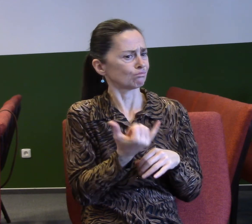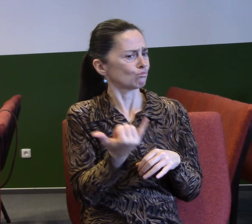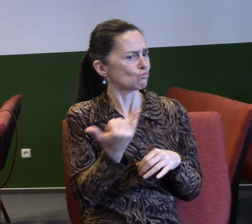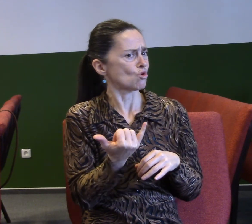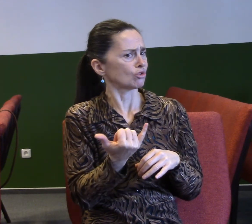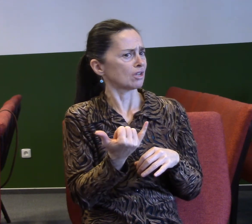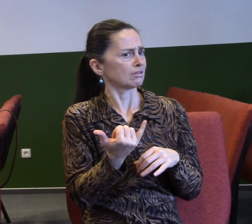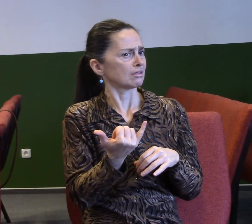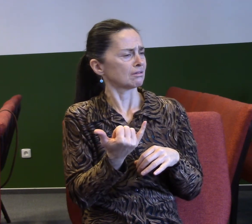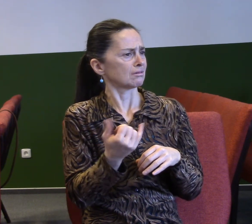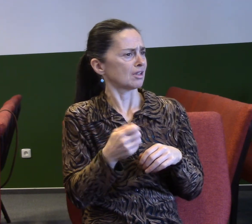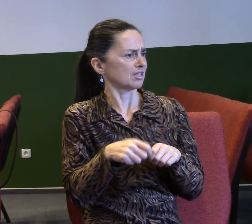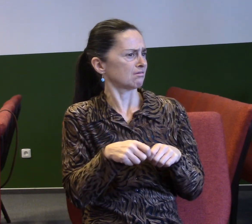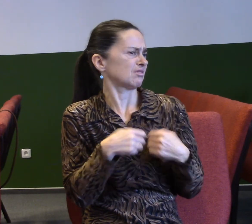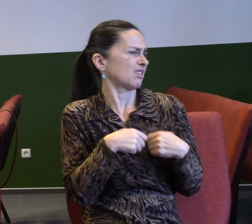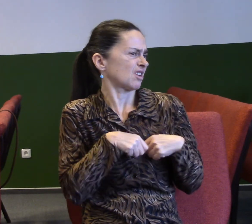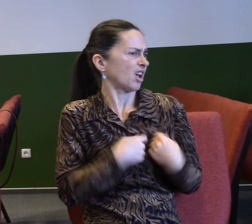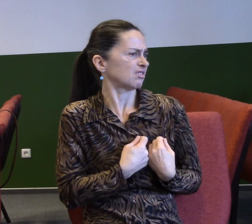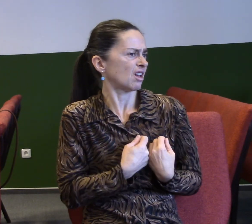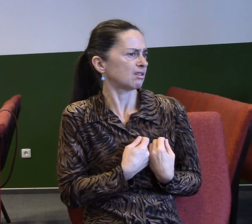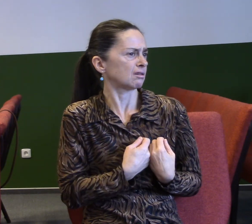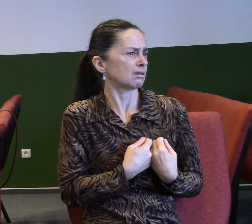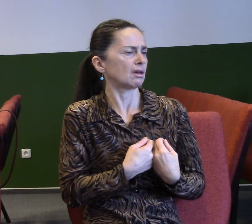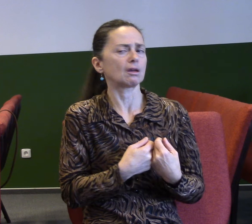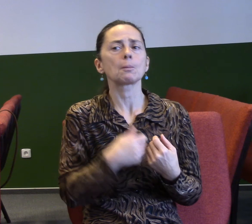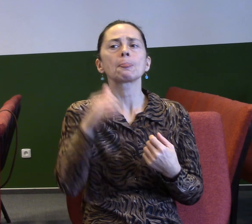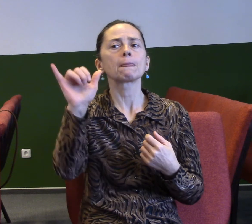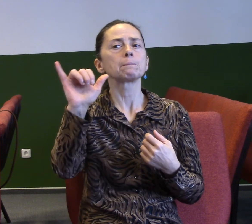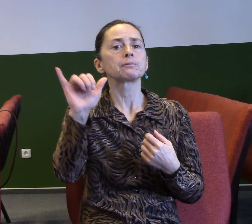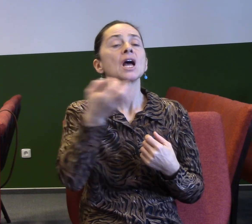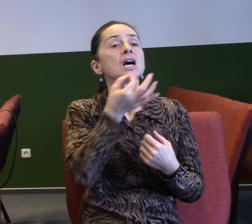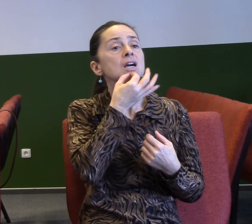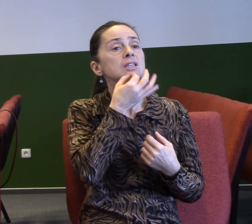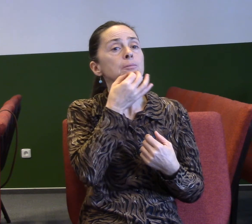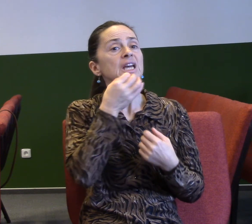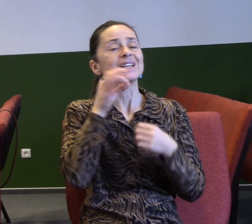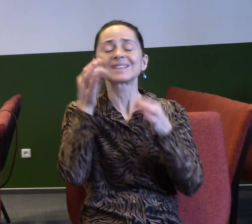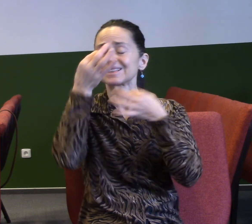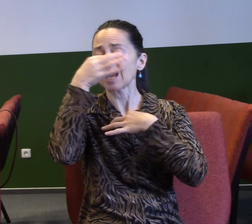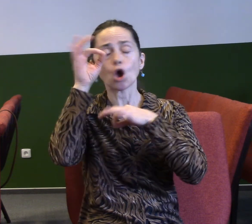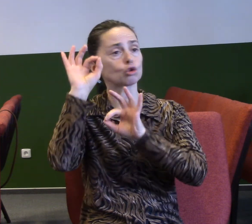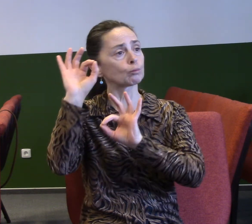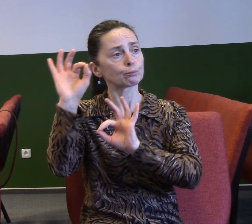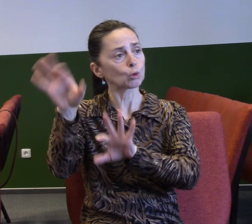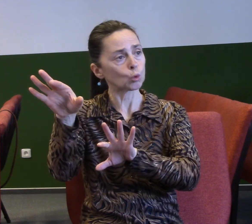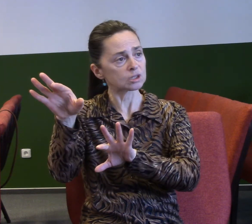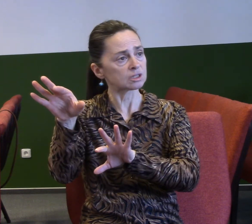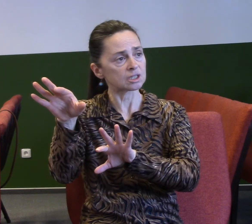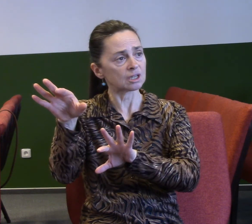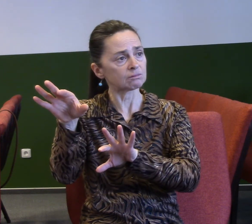protože neodpustili, občas mě jeden takový člověk telefonuje, tak prostě, mně už to někdy připadá, že kolem něho jenom